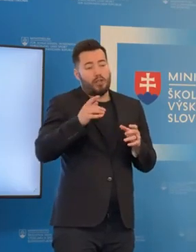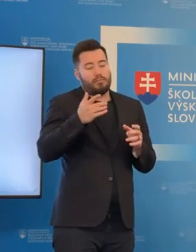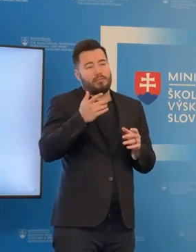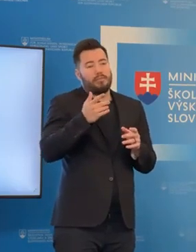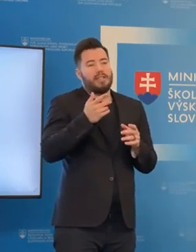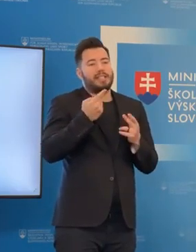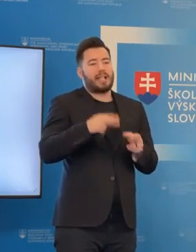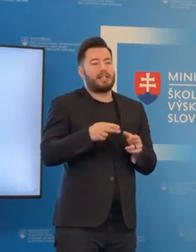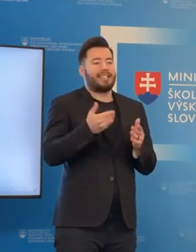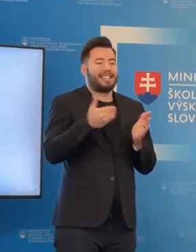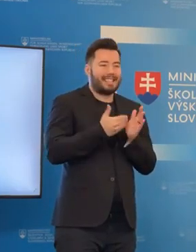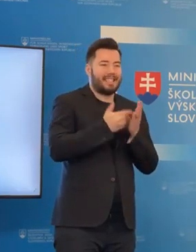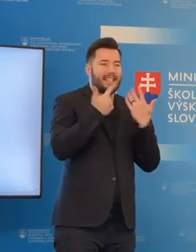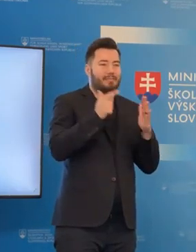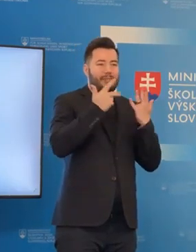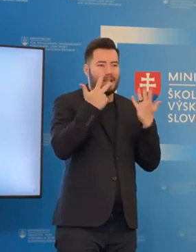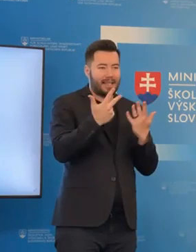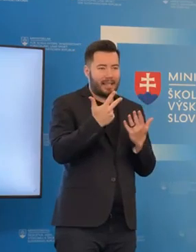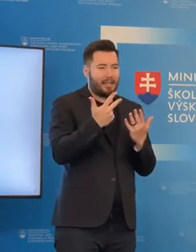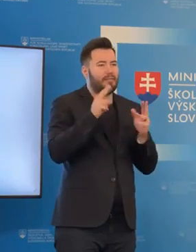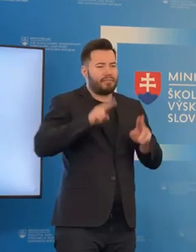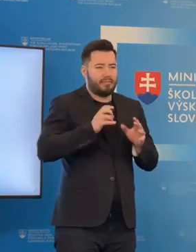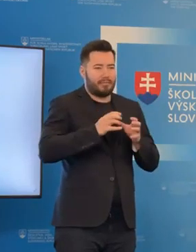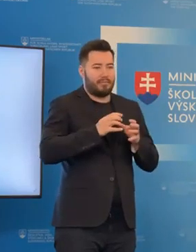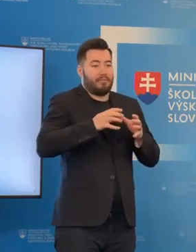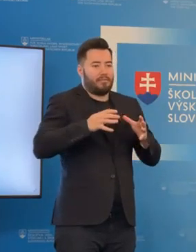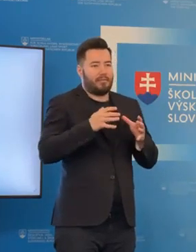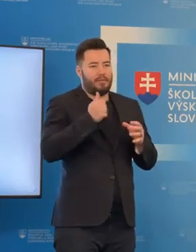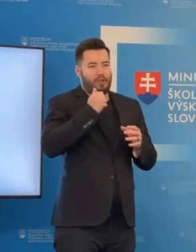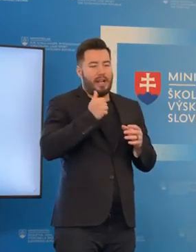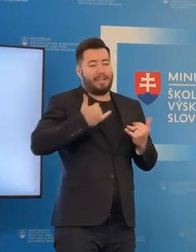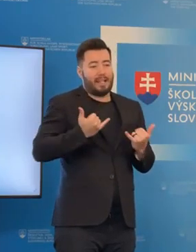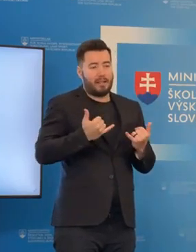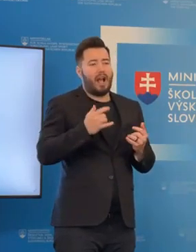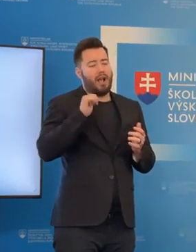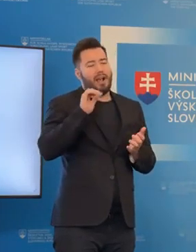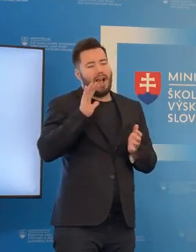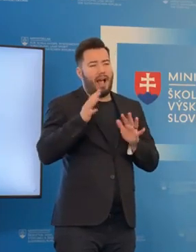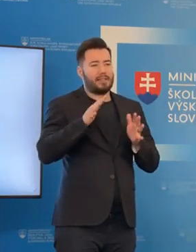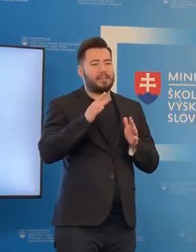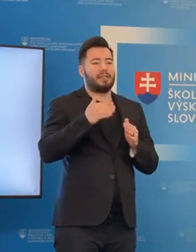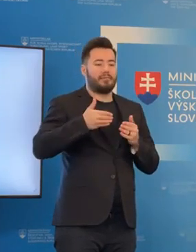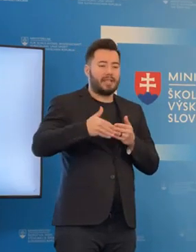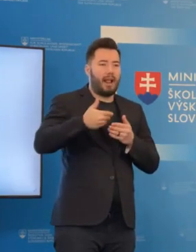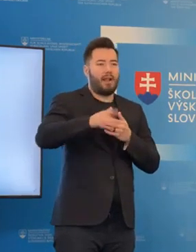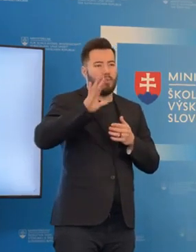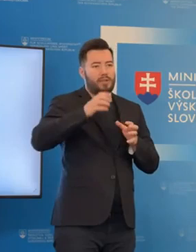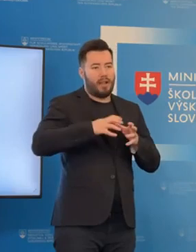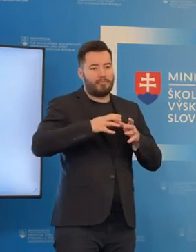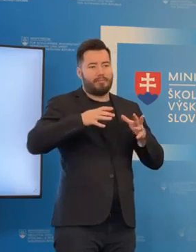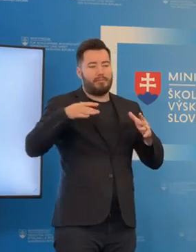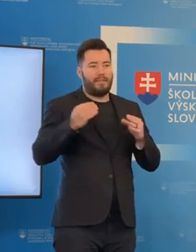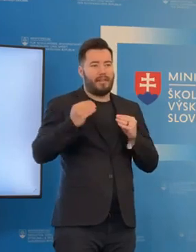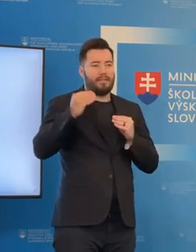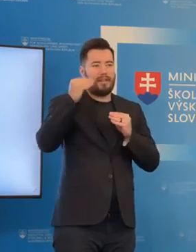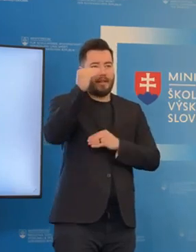1773 bude vyššie a kontinuálne asi bude ešte stále stúpať. Tie ďalšie dáta budeme mať tak, ako som